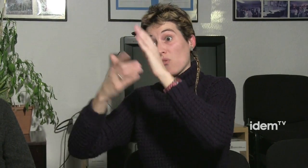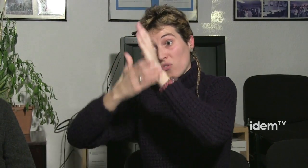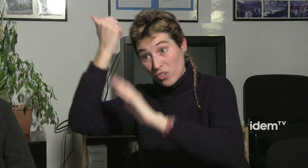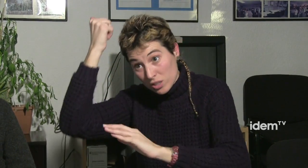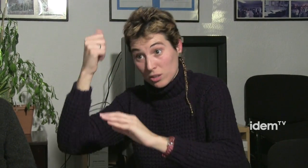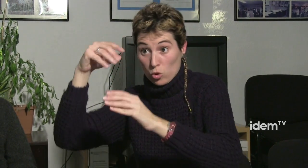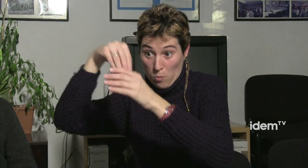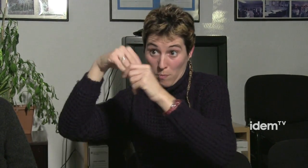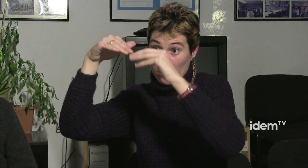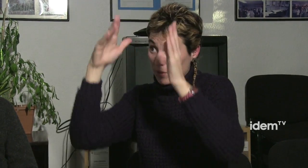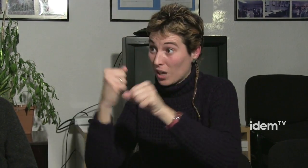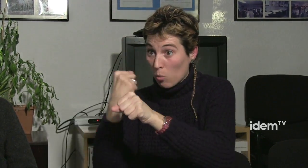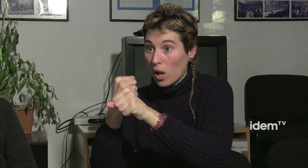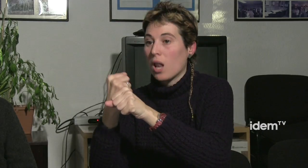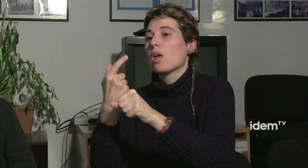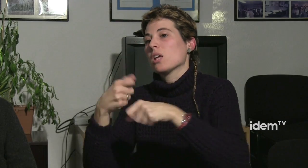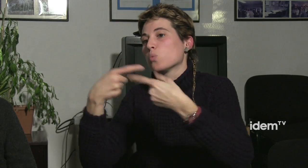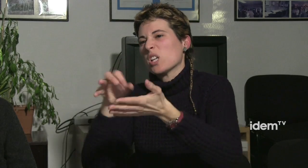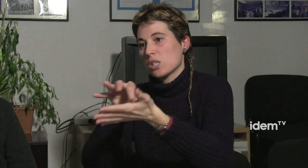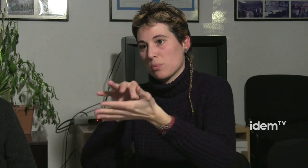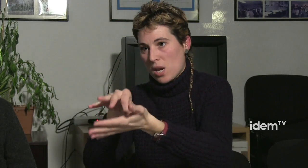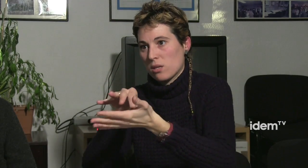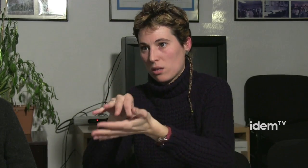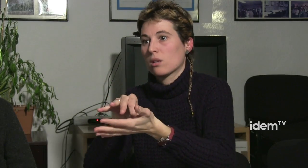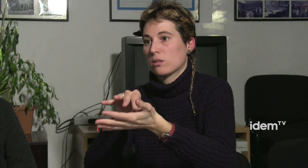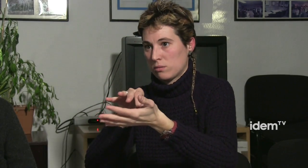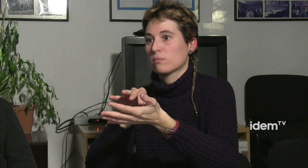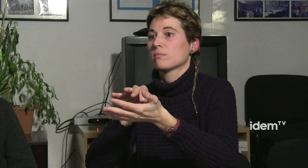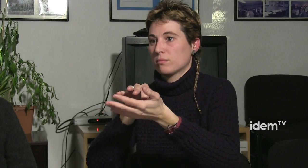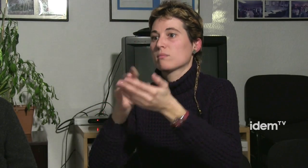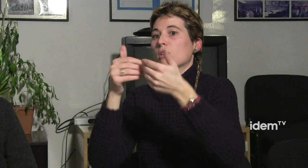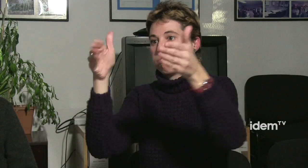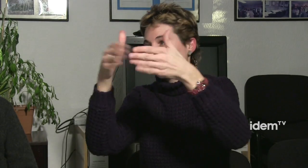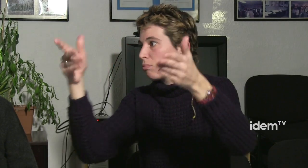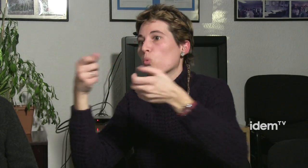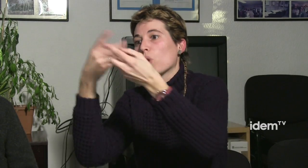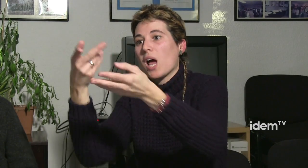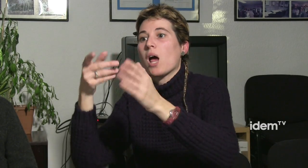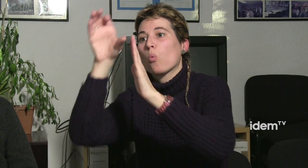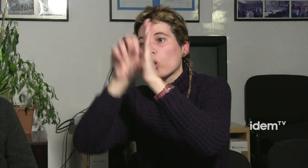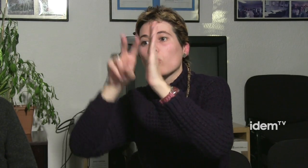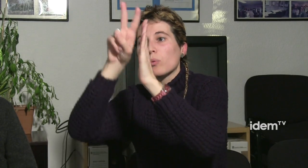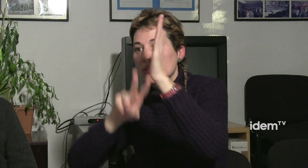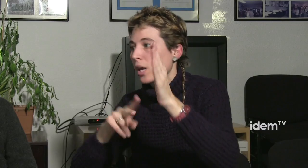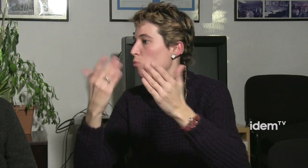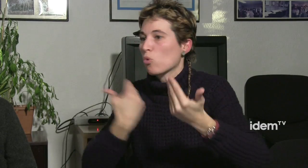però es poden establir punts de comunicació. Llavors, la FESOCA treballa i dona servei per aquest tipus d